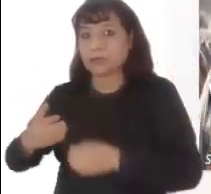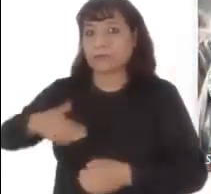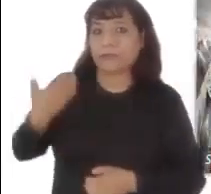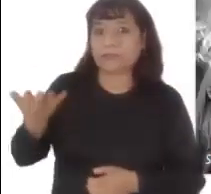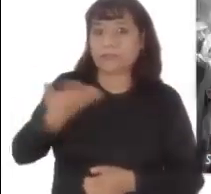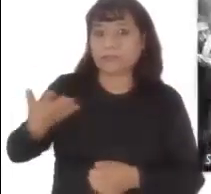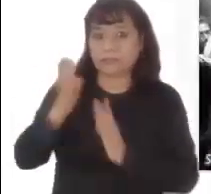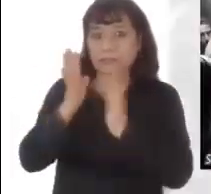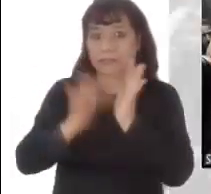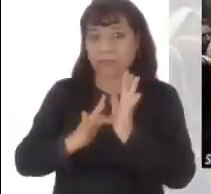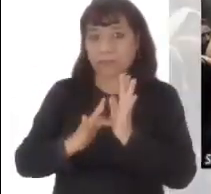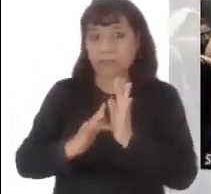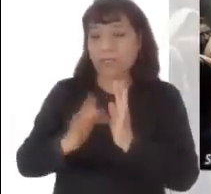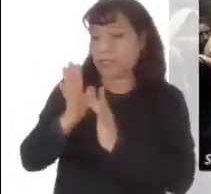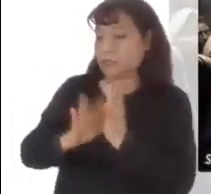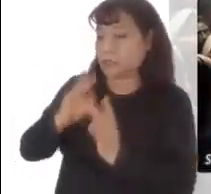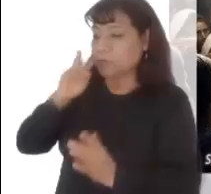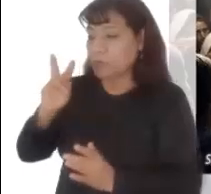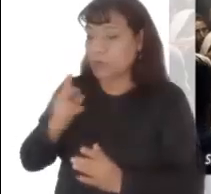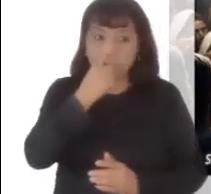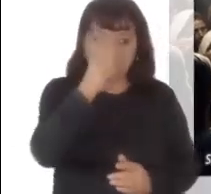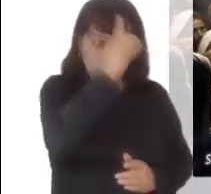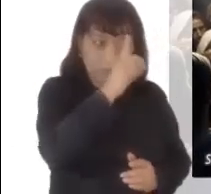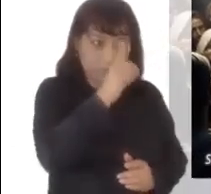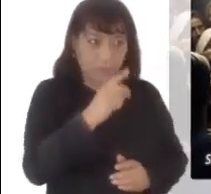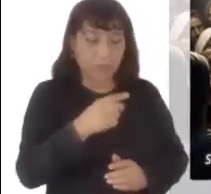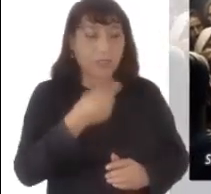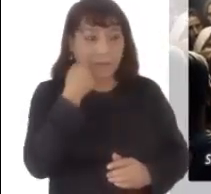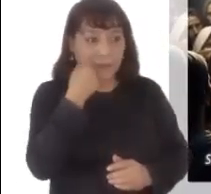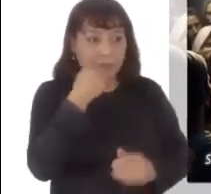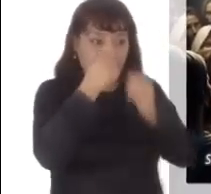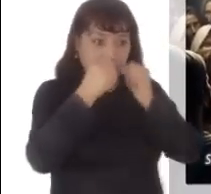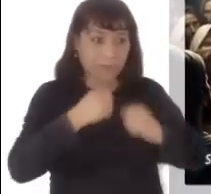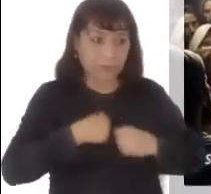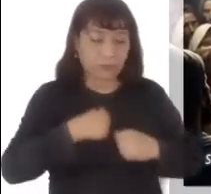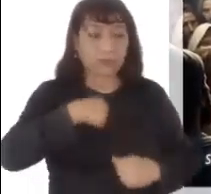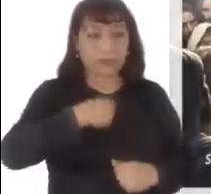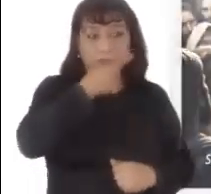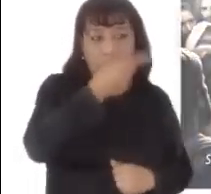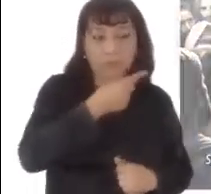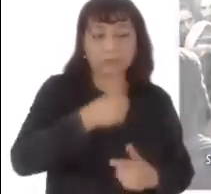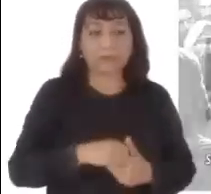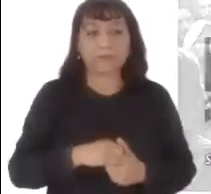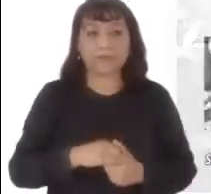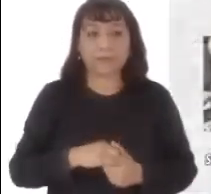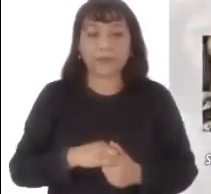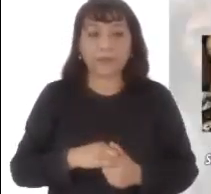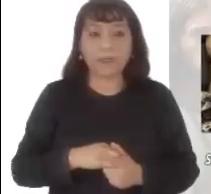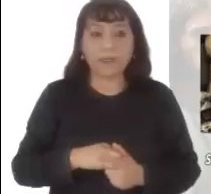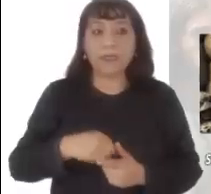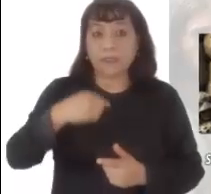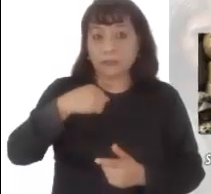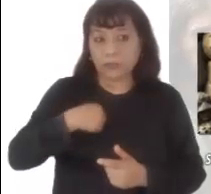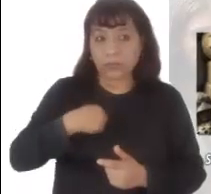Jesús hacía, éste dijo a sus discípulos, presten mucha atención a lo que les voy a decir.